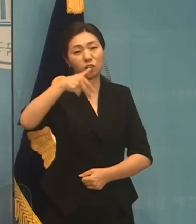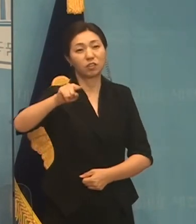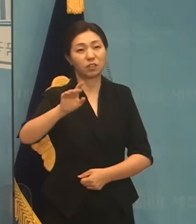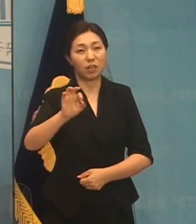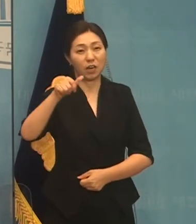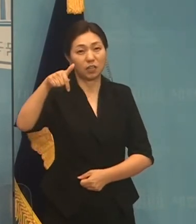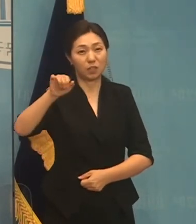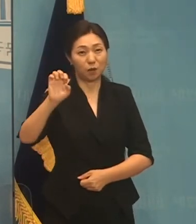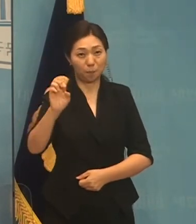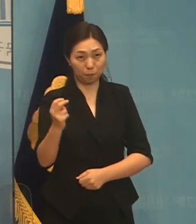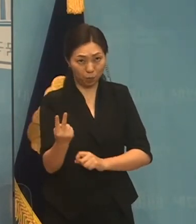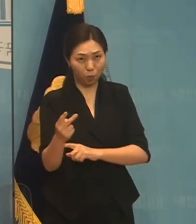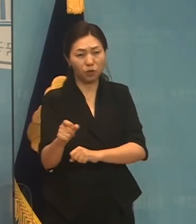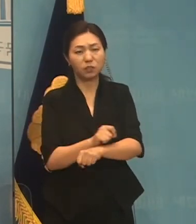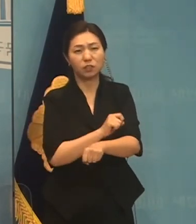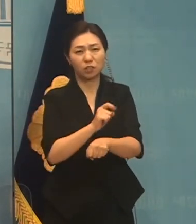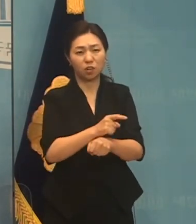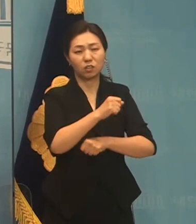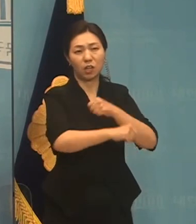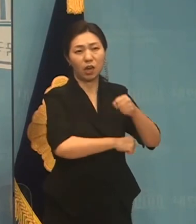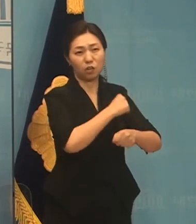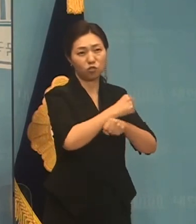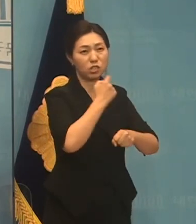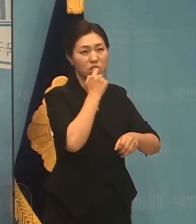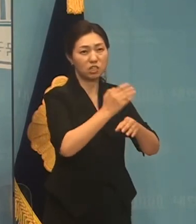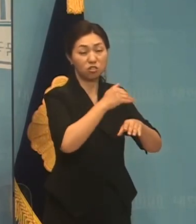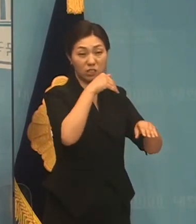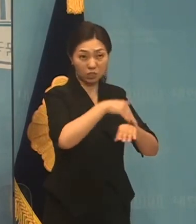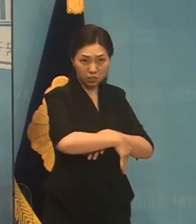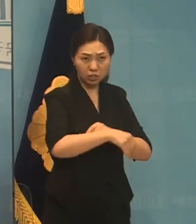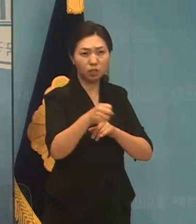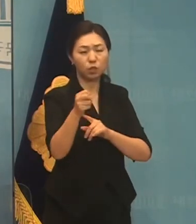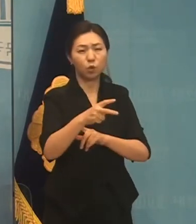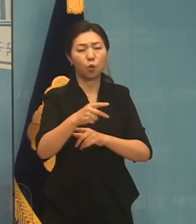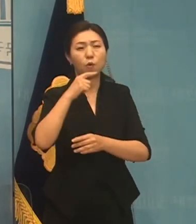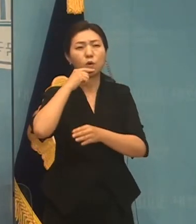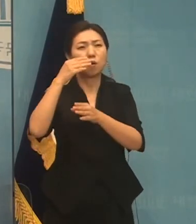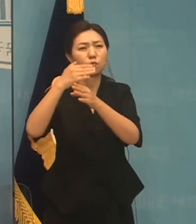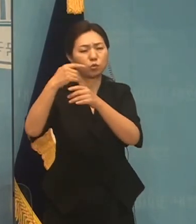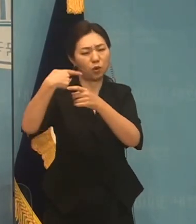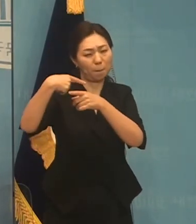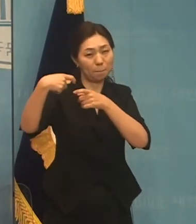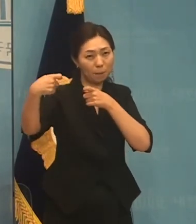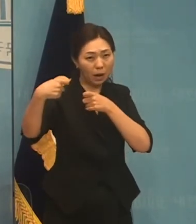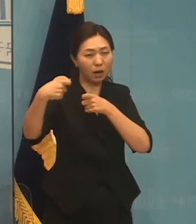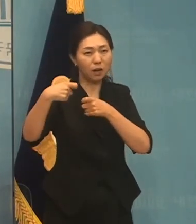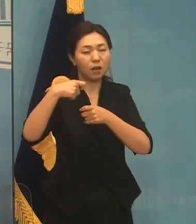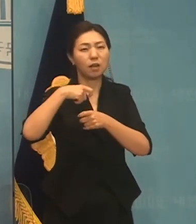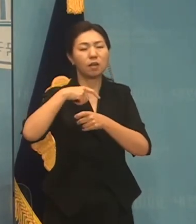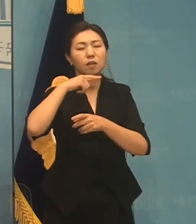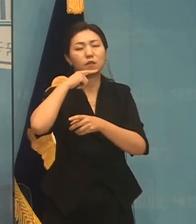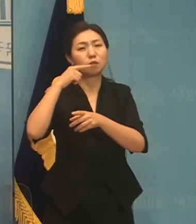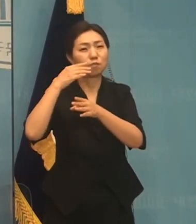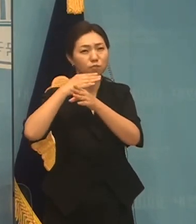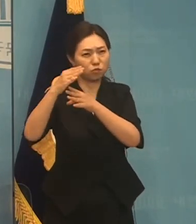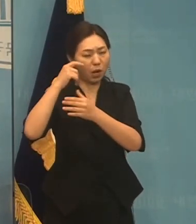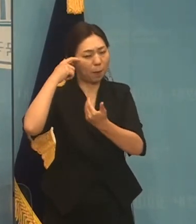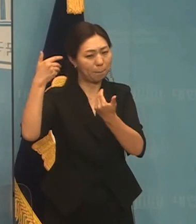특성은 자유민주주의자 그리고 반주사파와 반종북파의 성부의